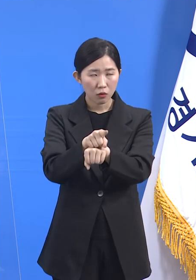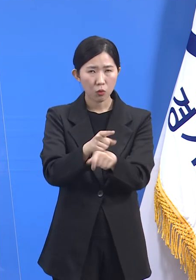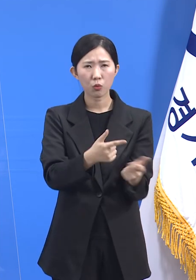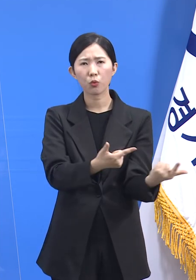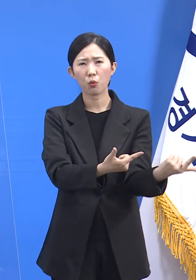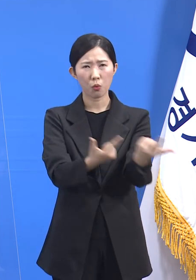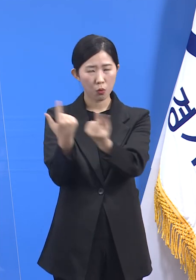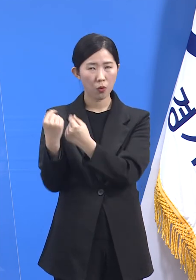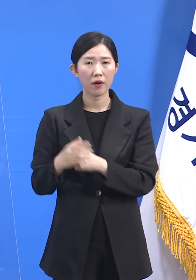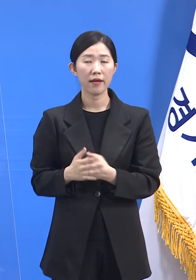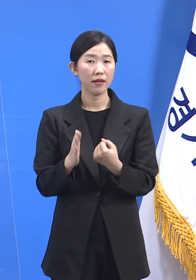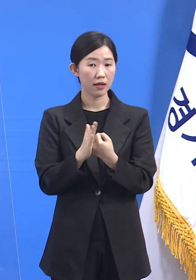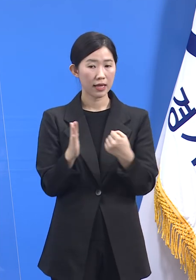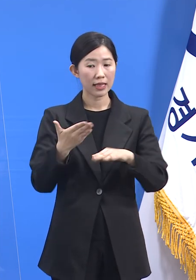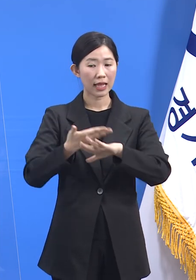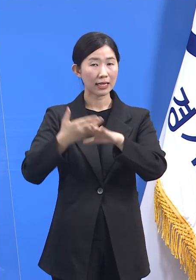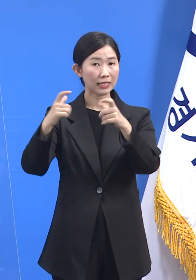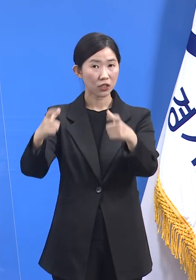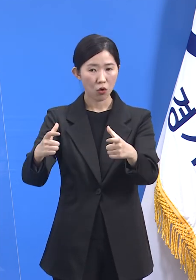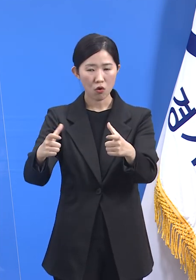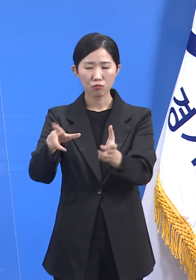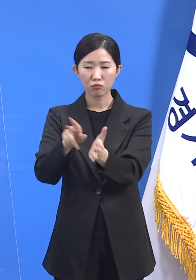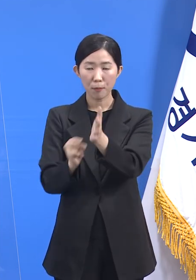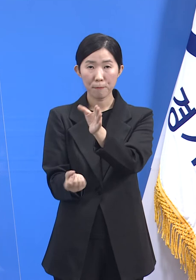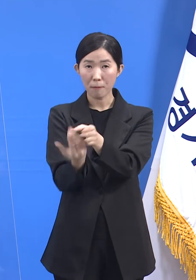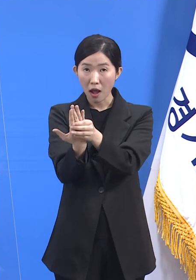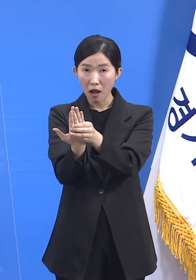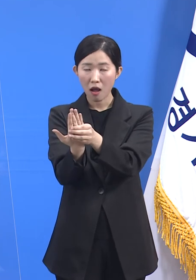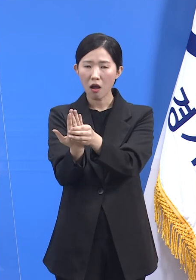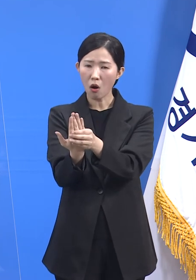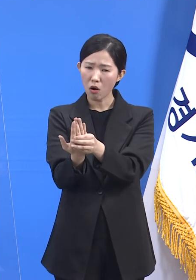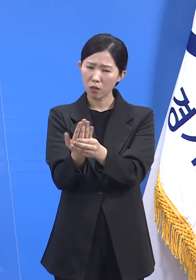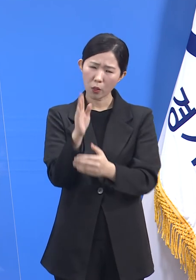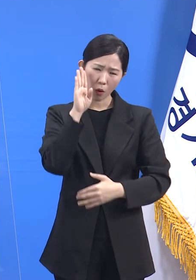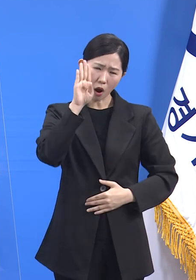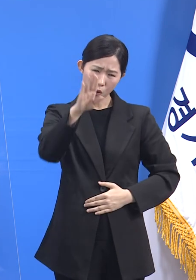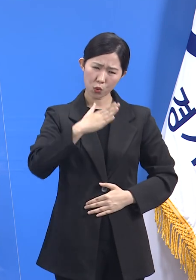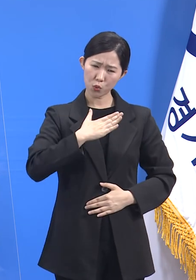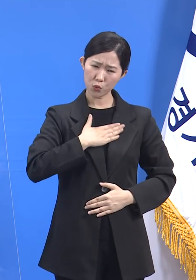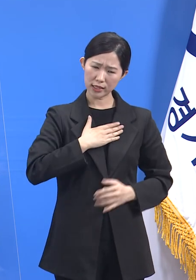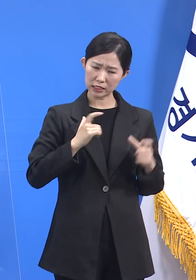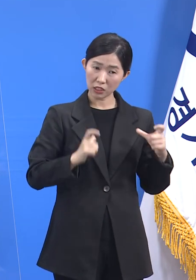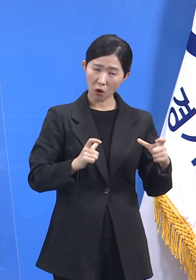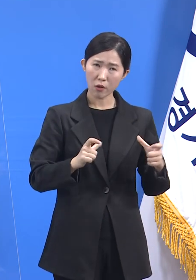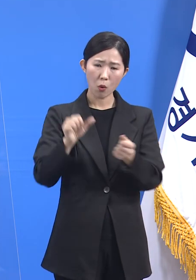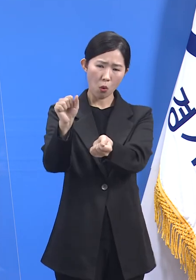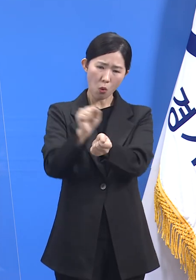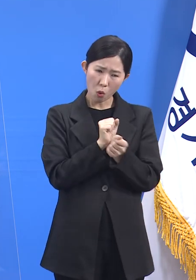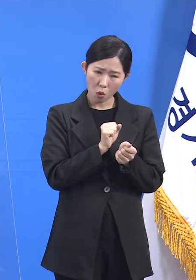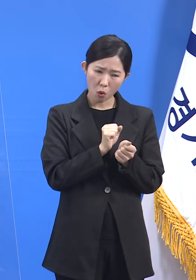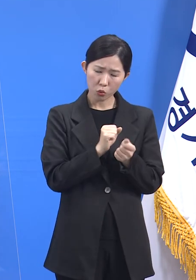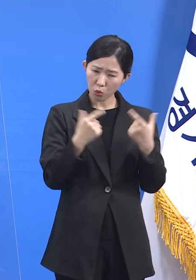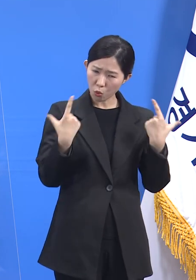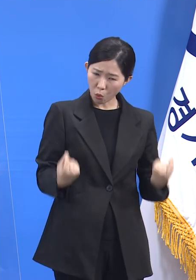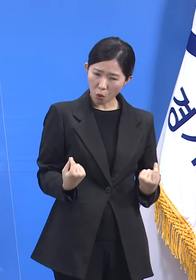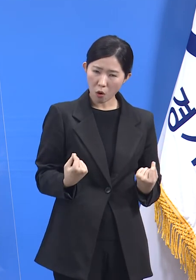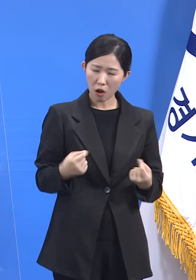따라서 다른 지역에서 먼저 일어난 어떤 문제는 언젠가 우리 지역에서도 현실로 답지할 확률이 높습니다.